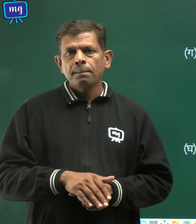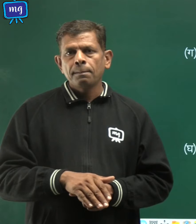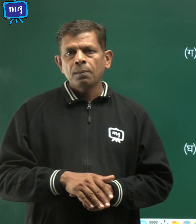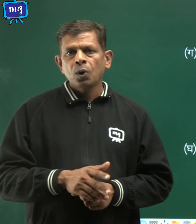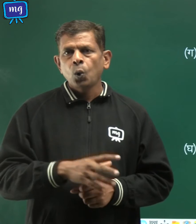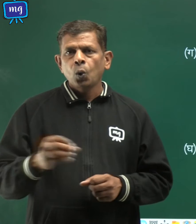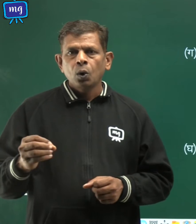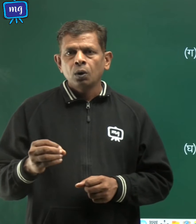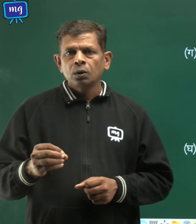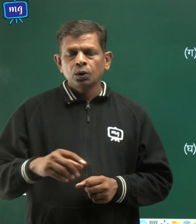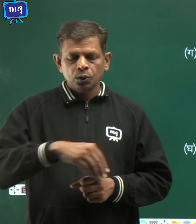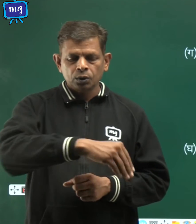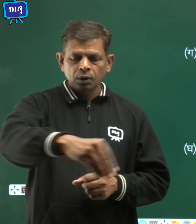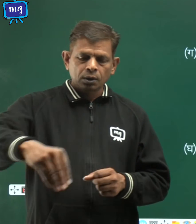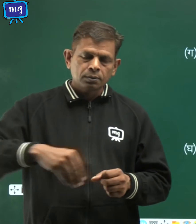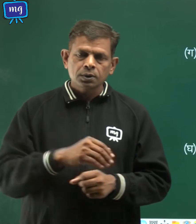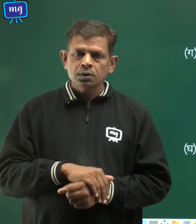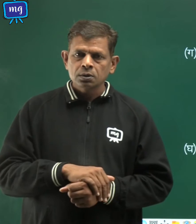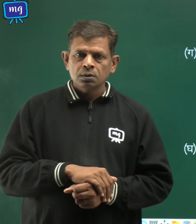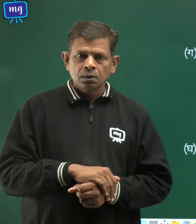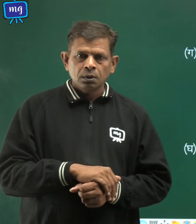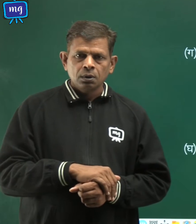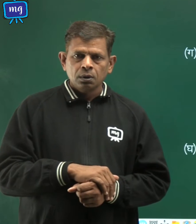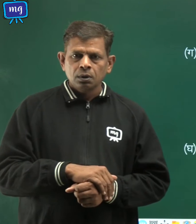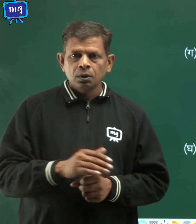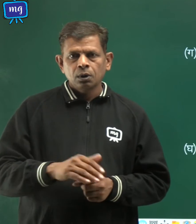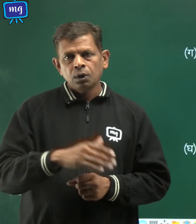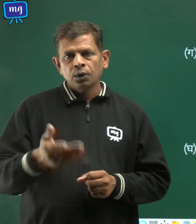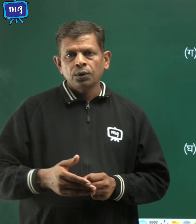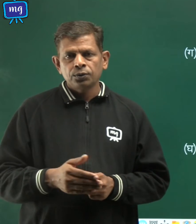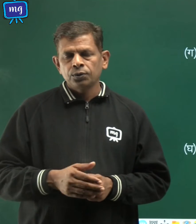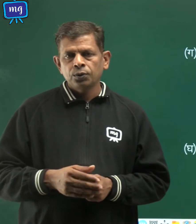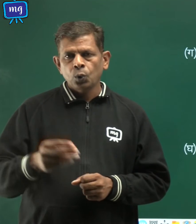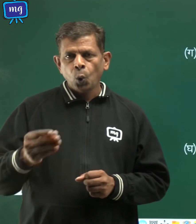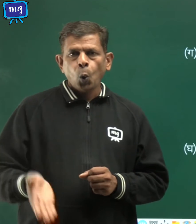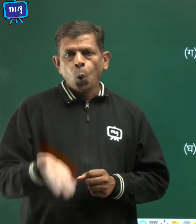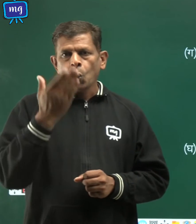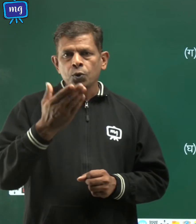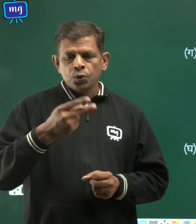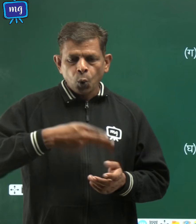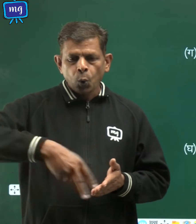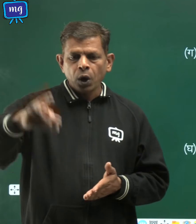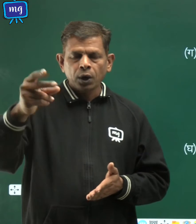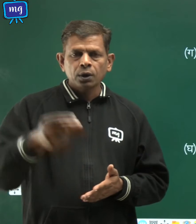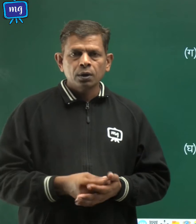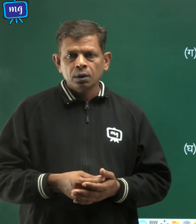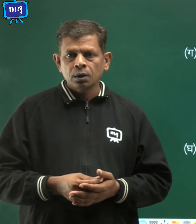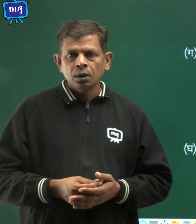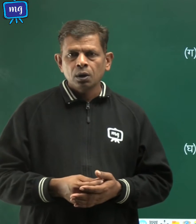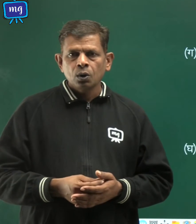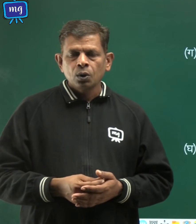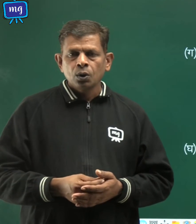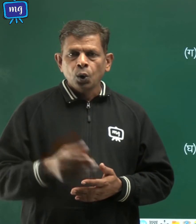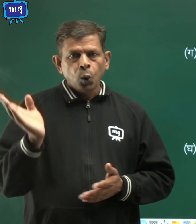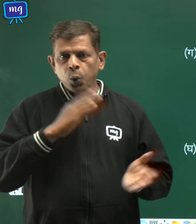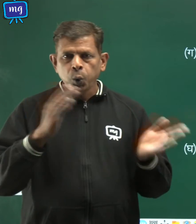और उसके इर्दगेर्थ अति उच्छ वेग की पवन